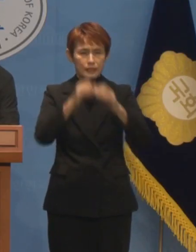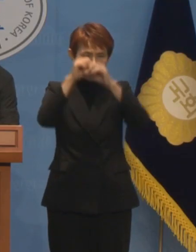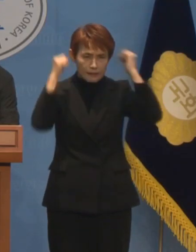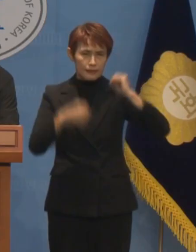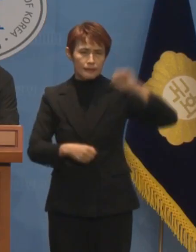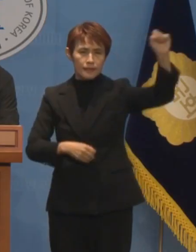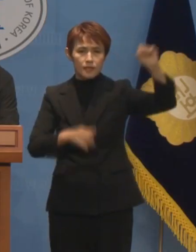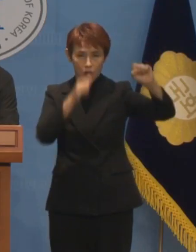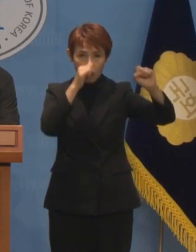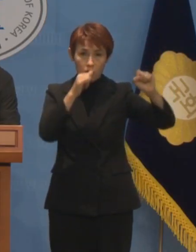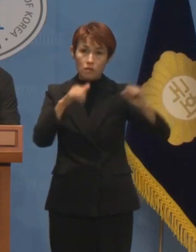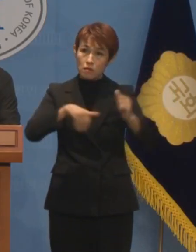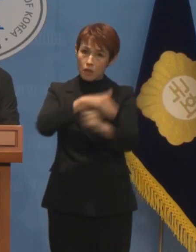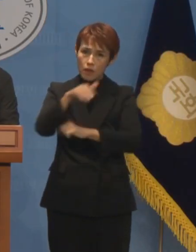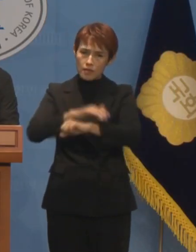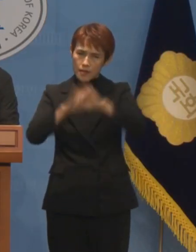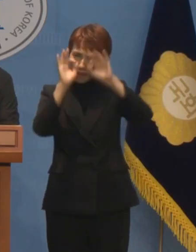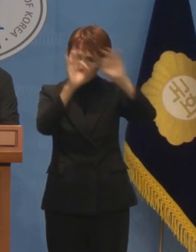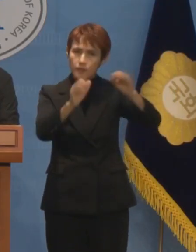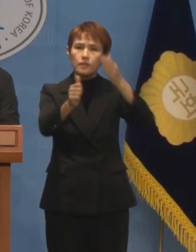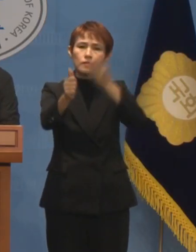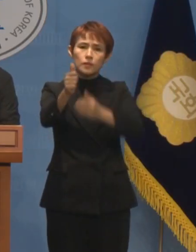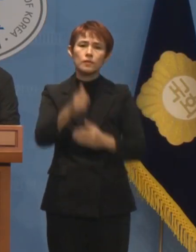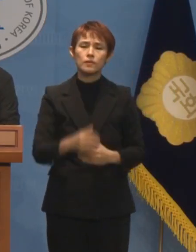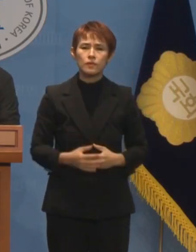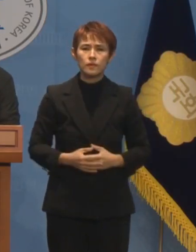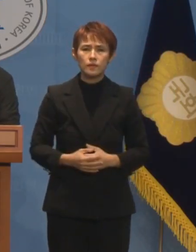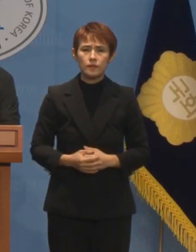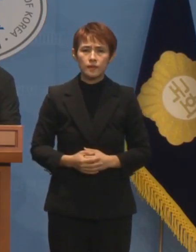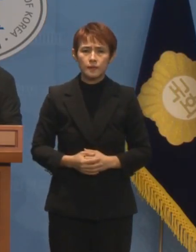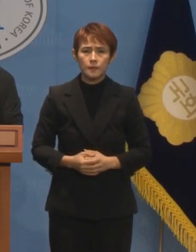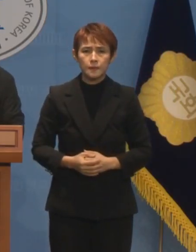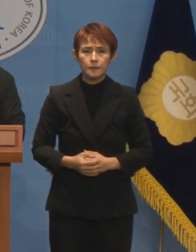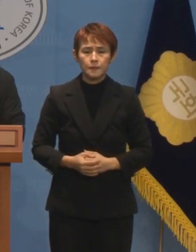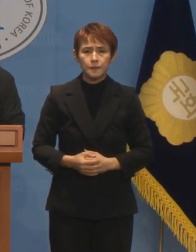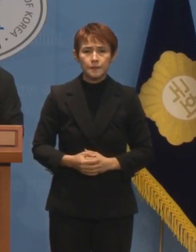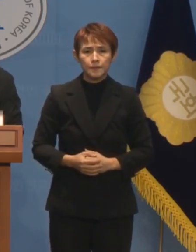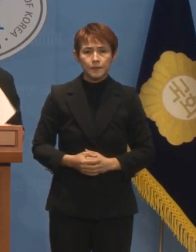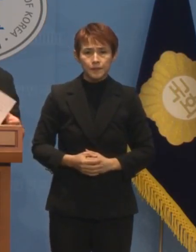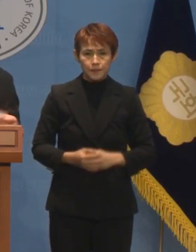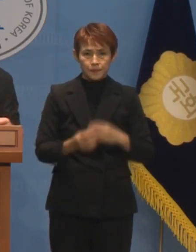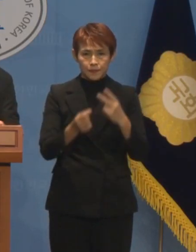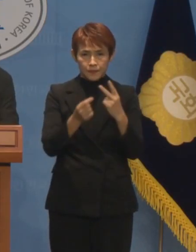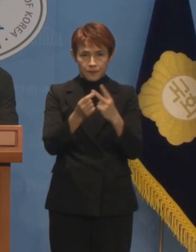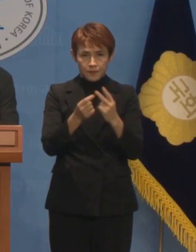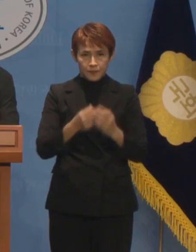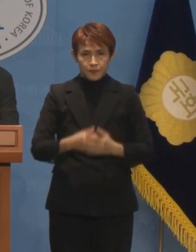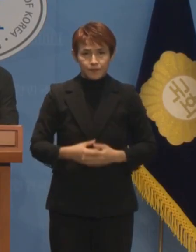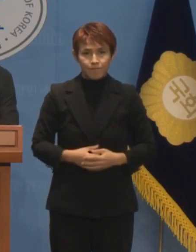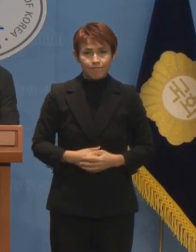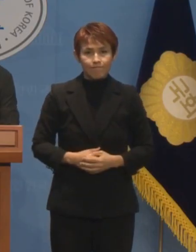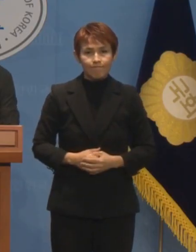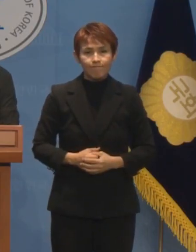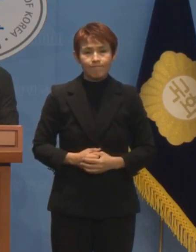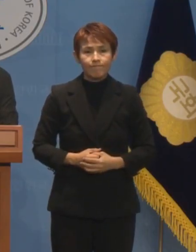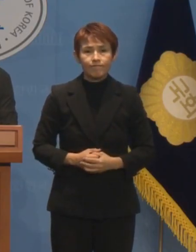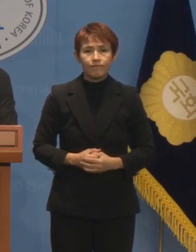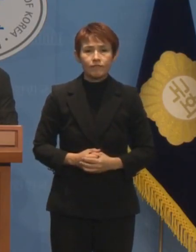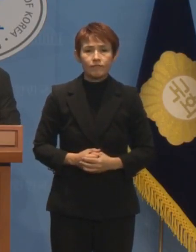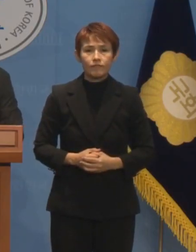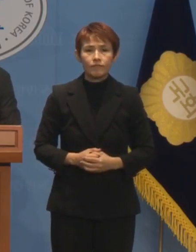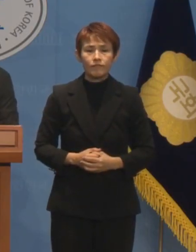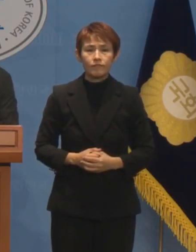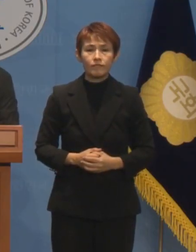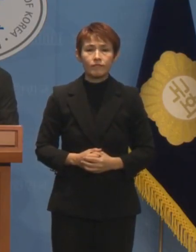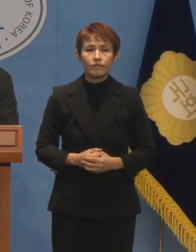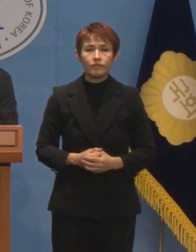똑바로 인식하기를 거듭 경고합니다. 두 번째입니다. 4명이